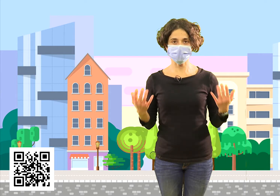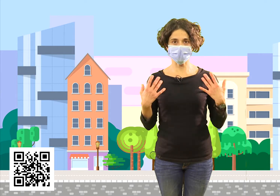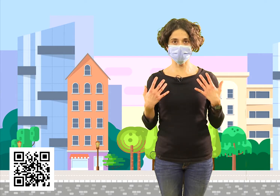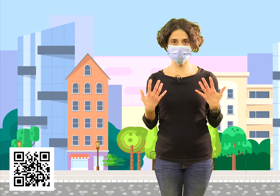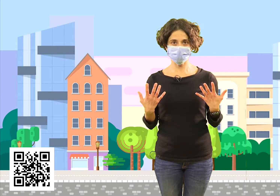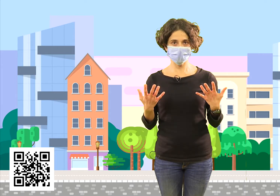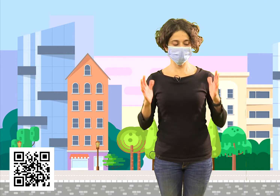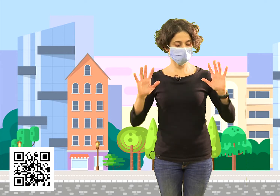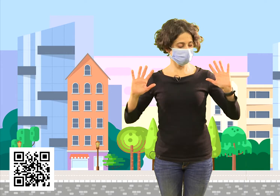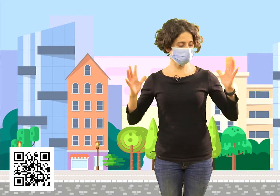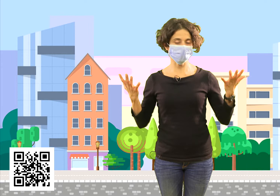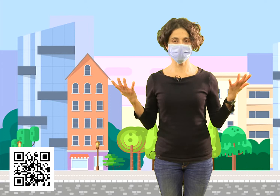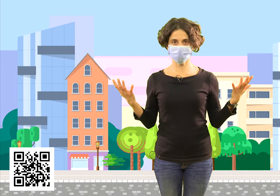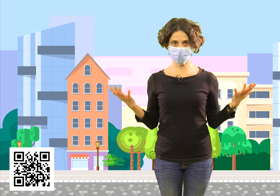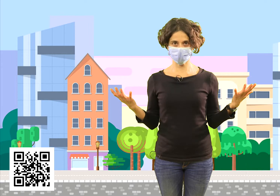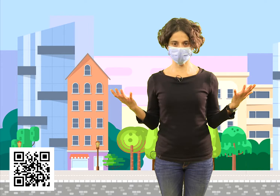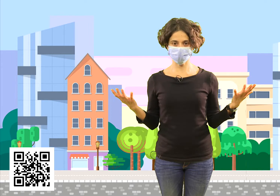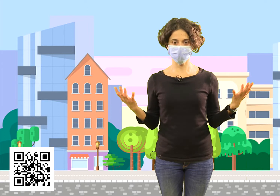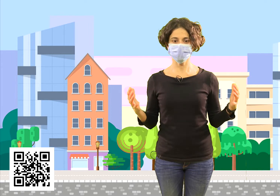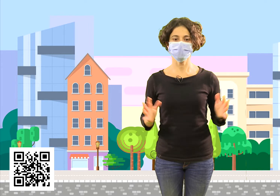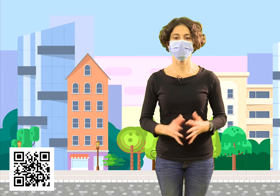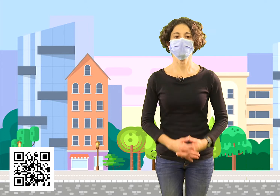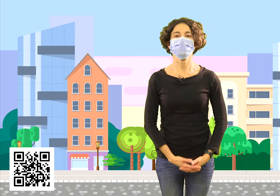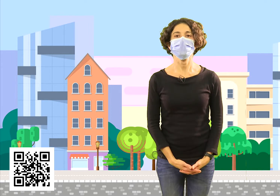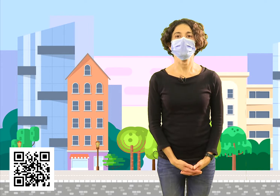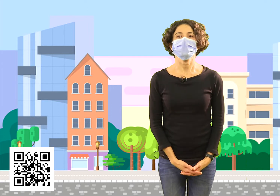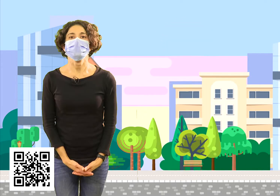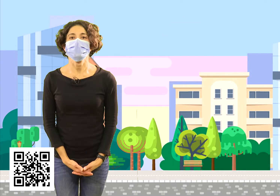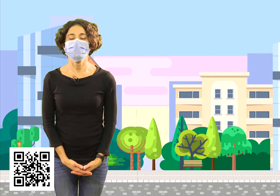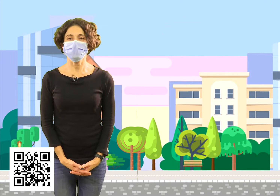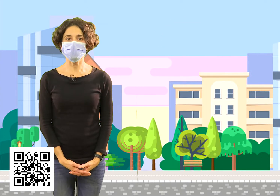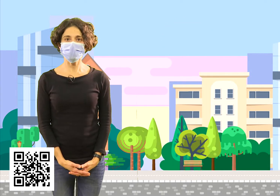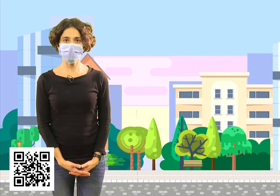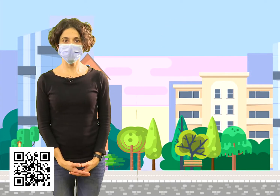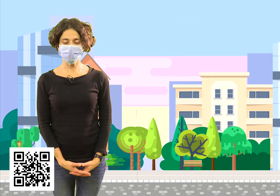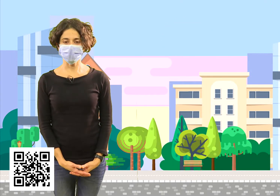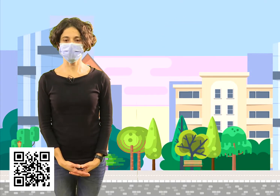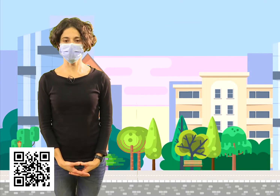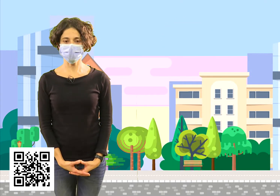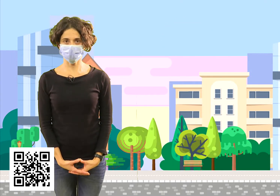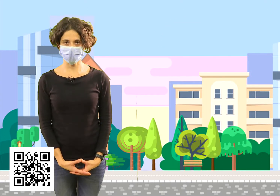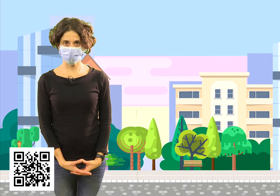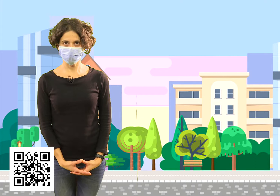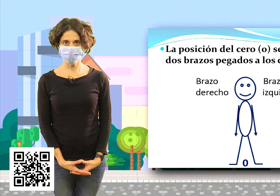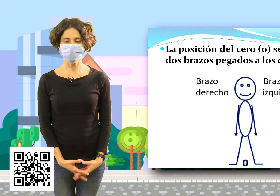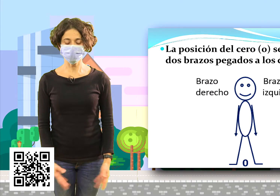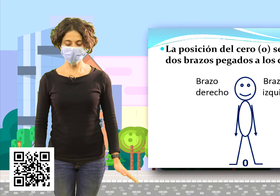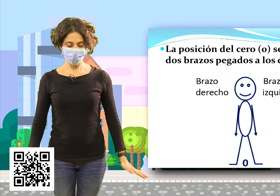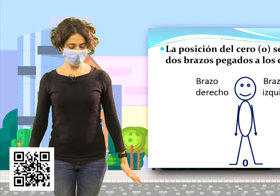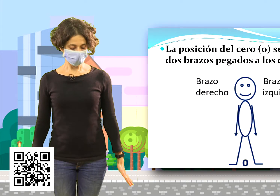representar los números con nuestros brazos. El primer número es el número 0.